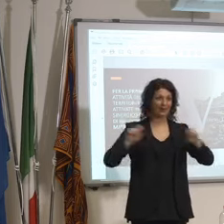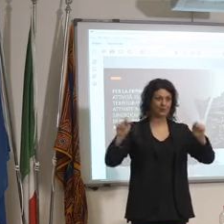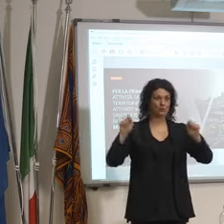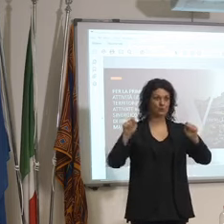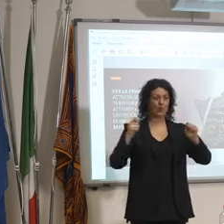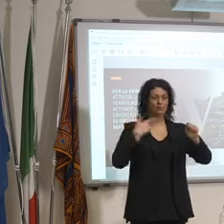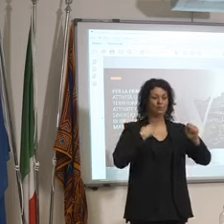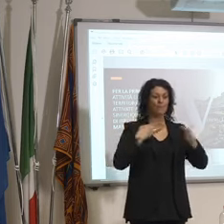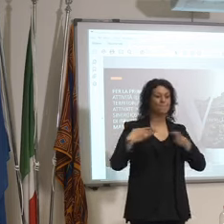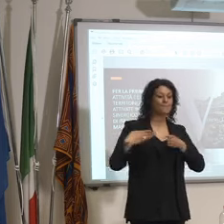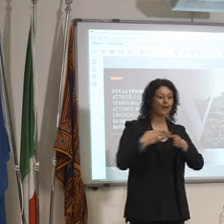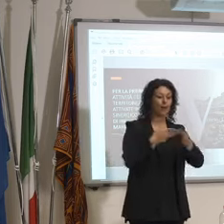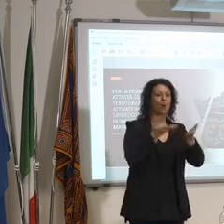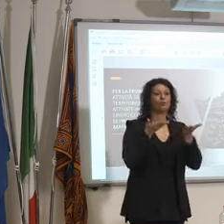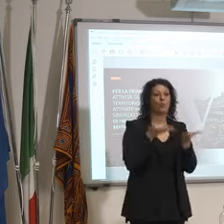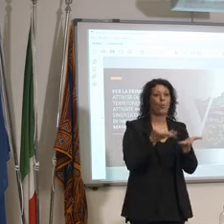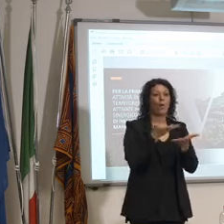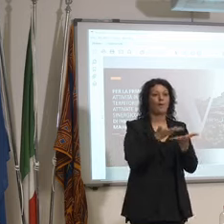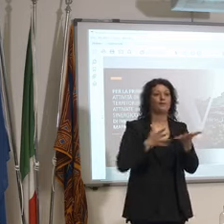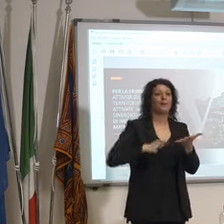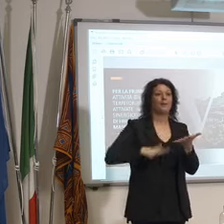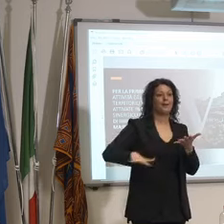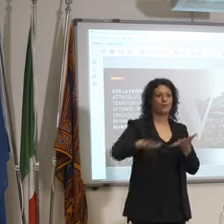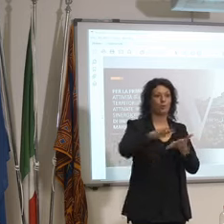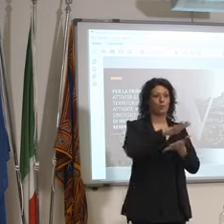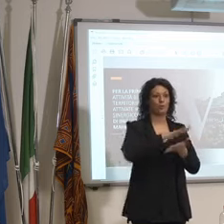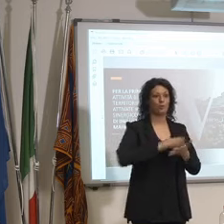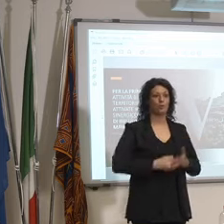grazie Adrioli